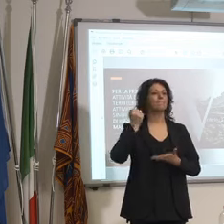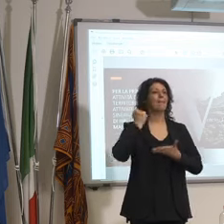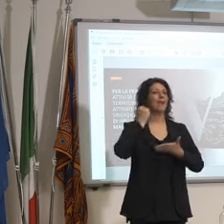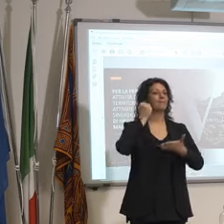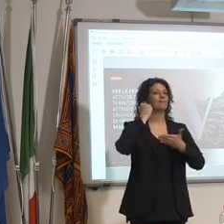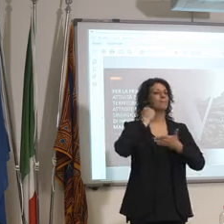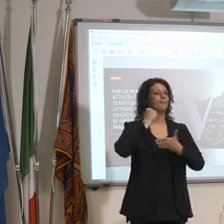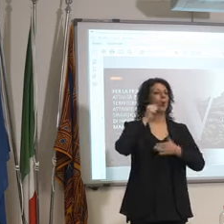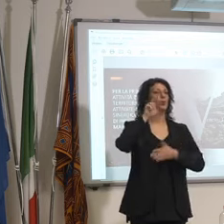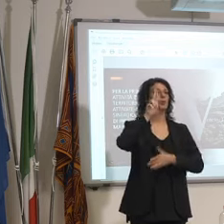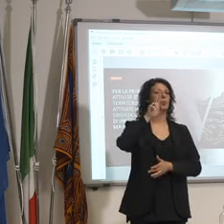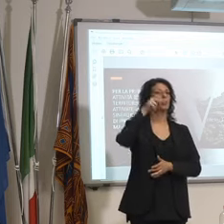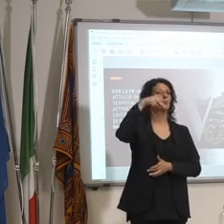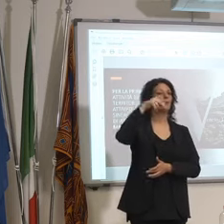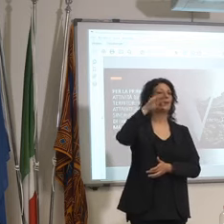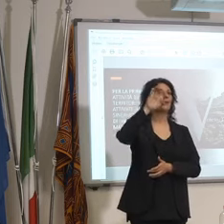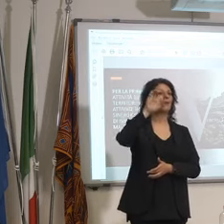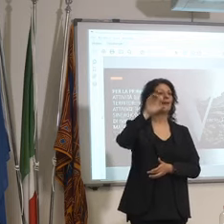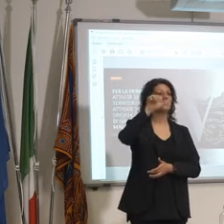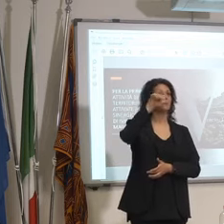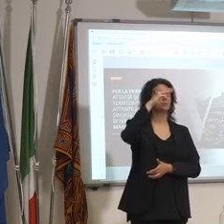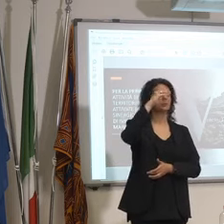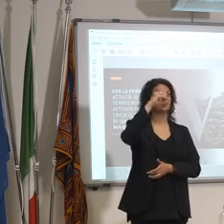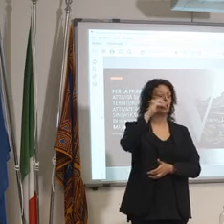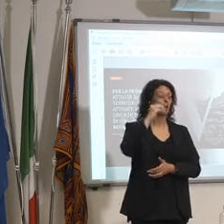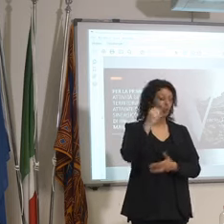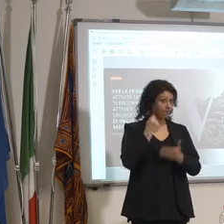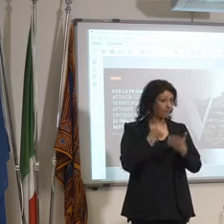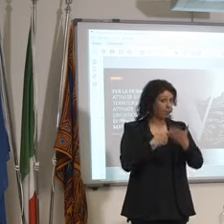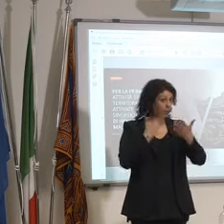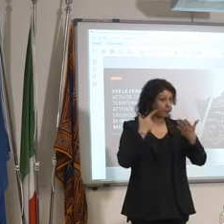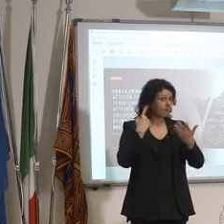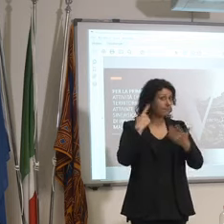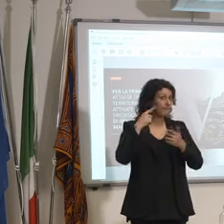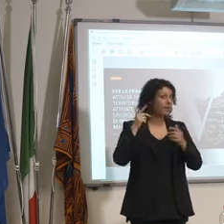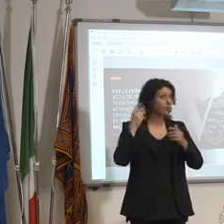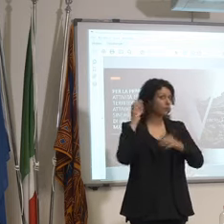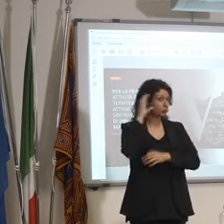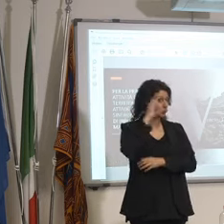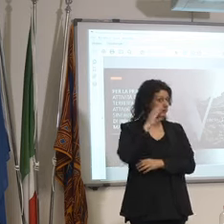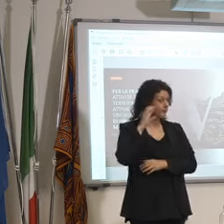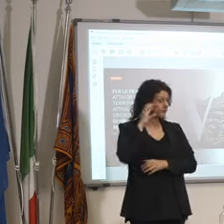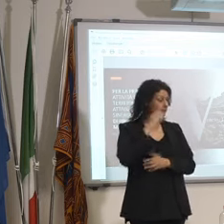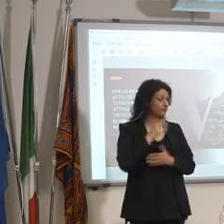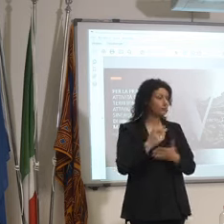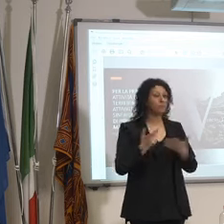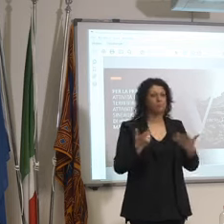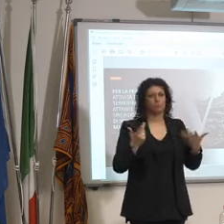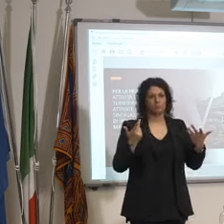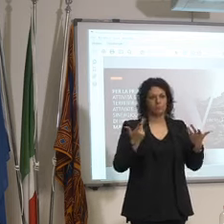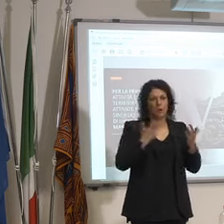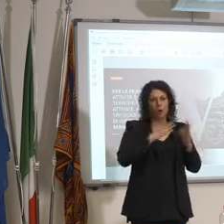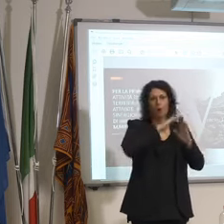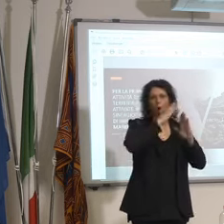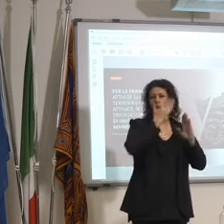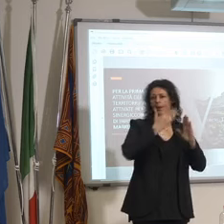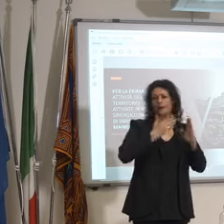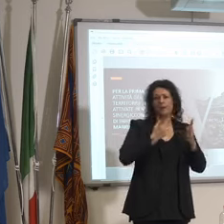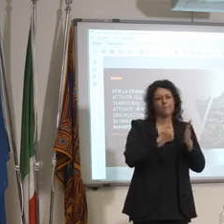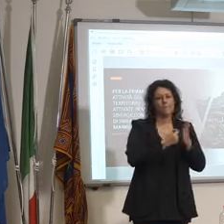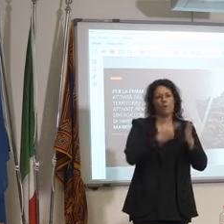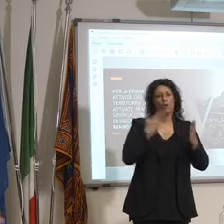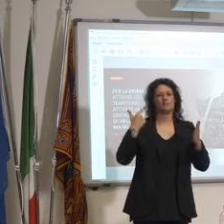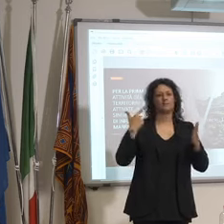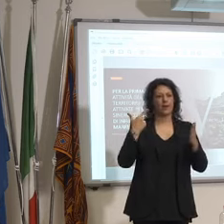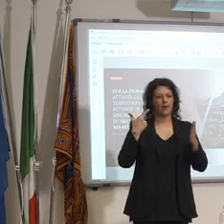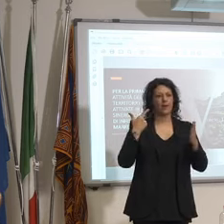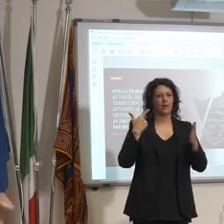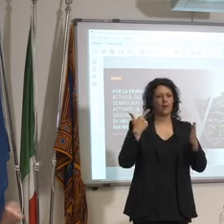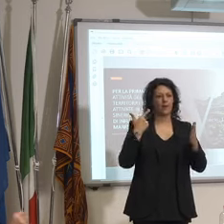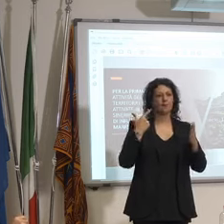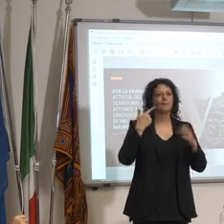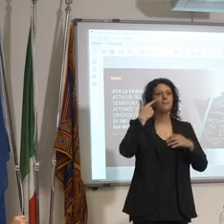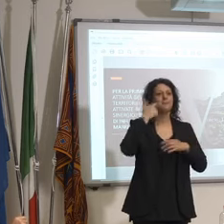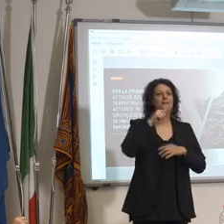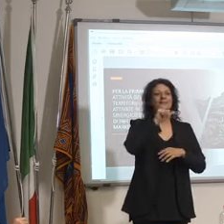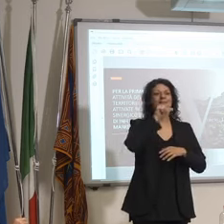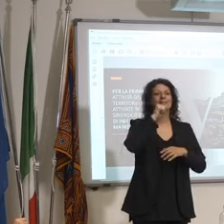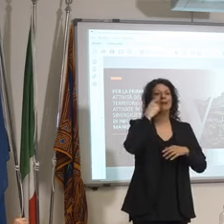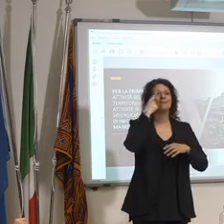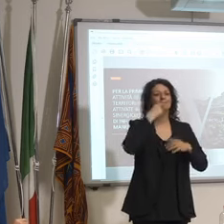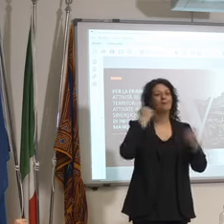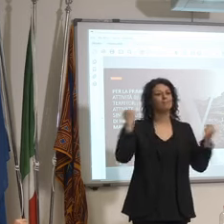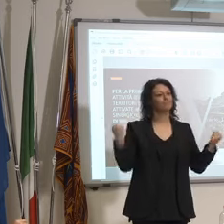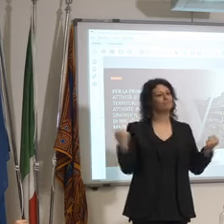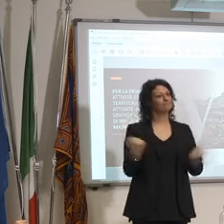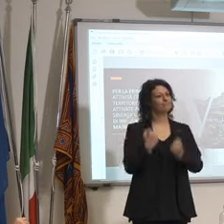colline ricordo che noi abbiamo 8 siti UNESCO le colline sono fondamentali anche per promuovere il tema dell